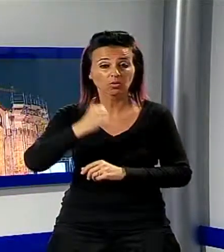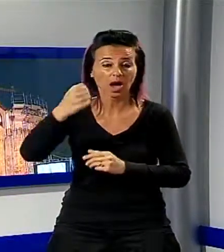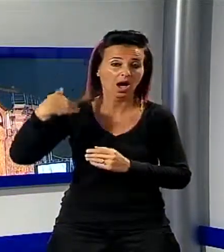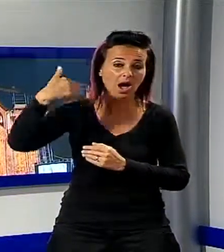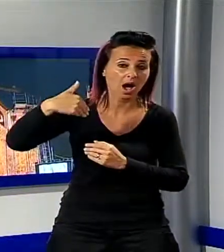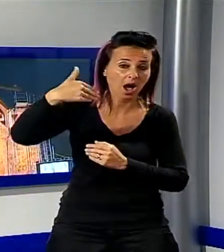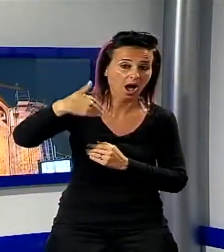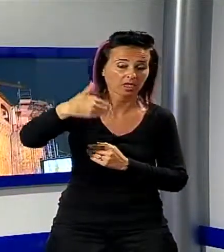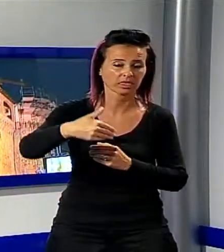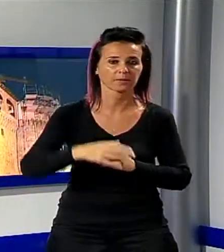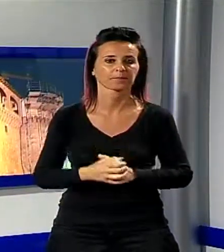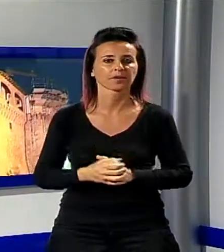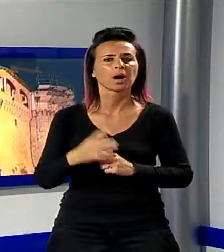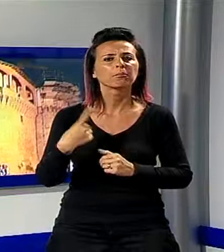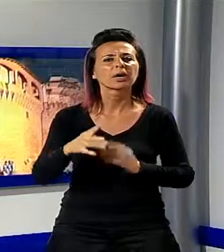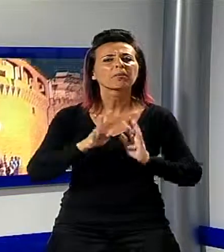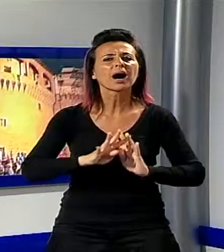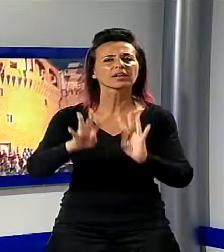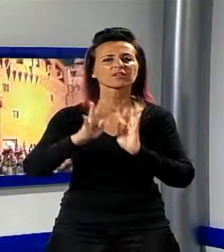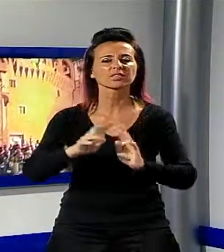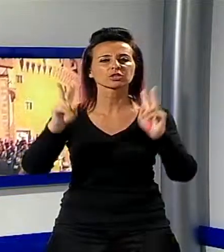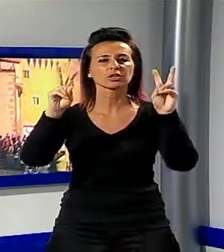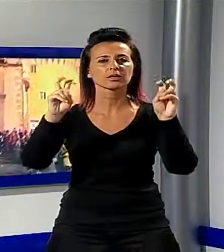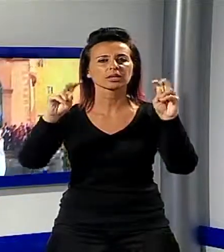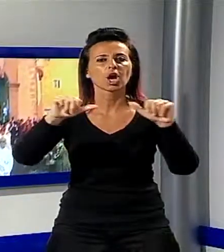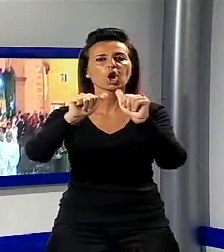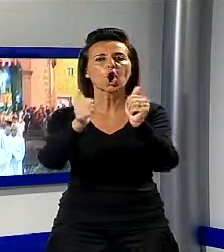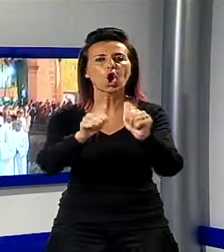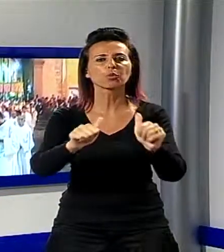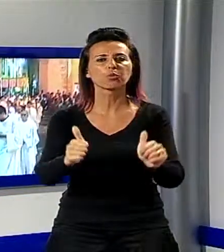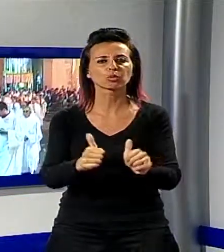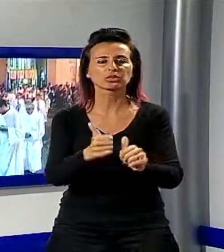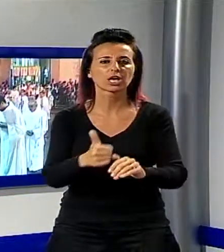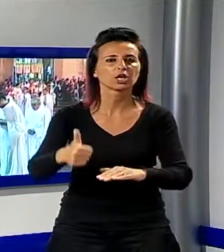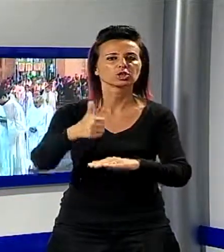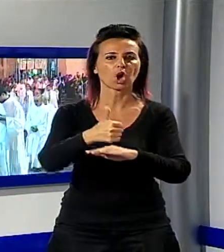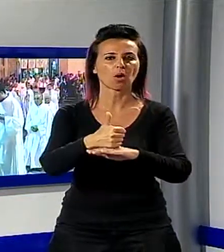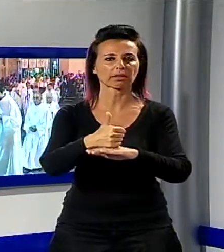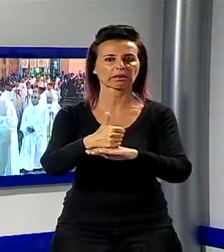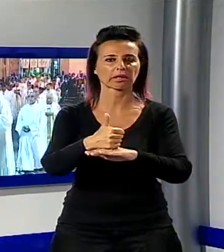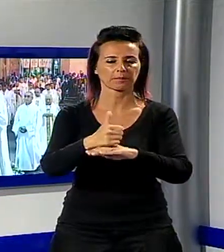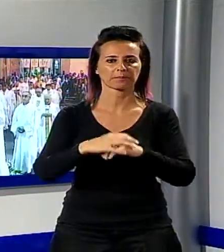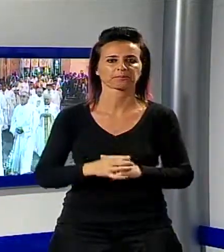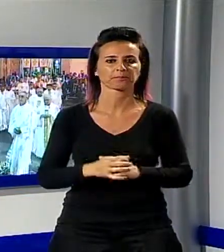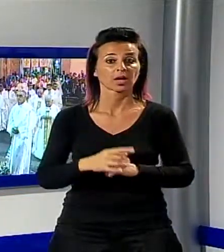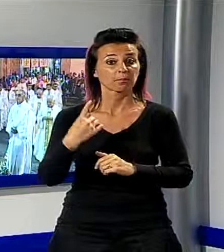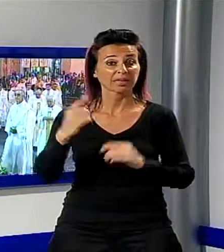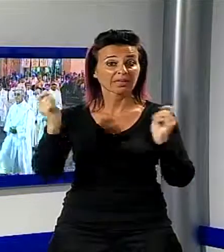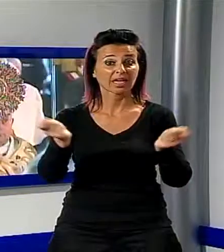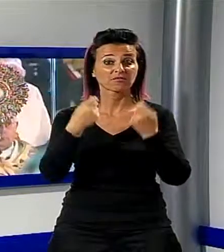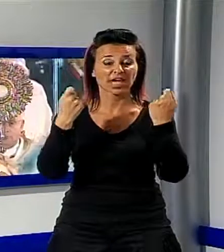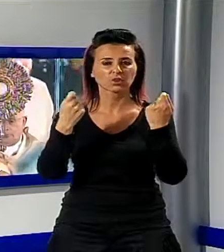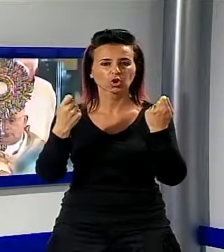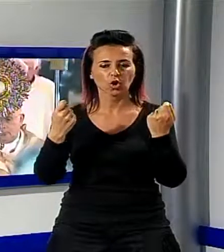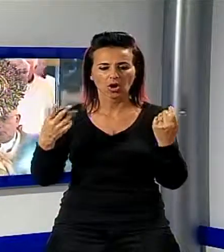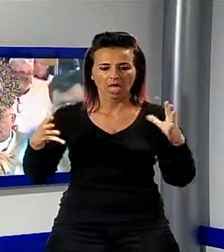È un evento che si ripete da cinque secoli, un momento solenne che unisce religione e tradizione. È l